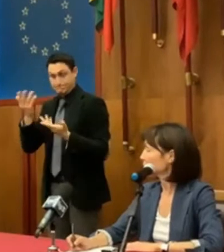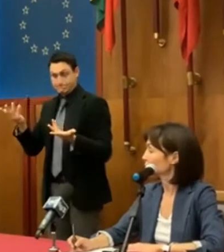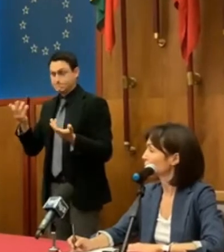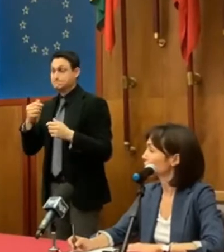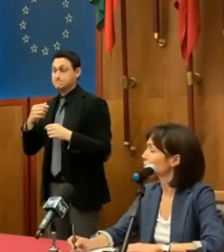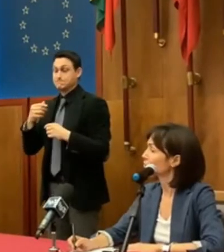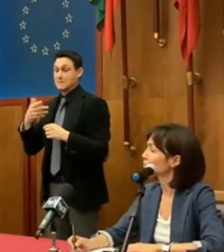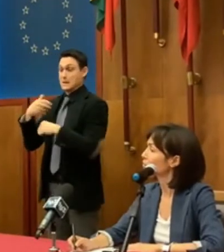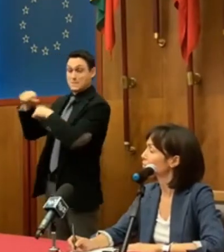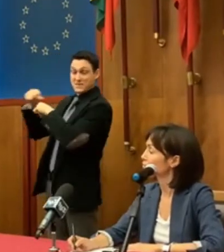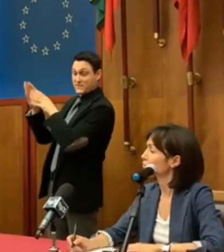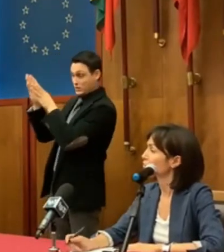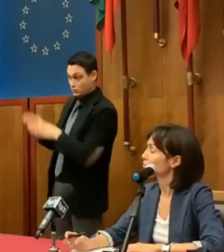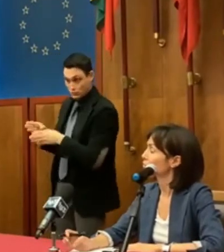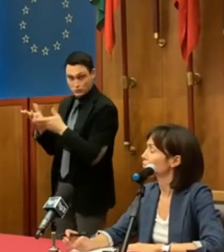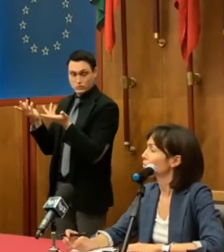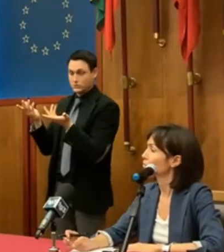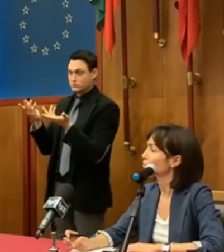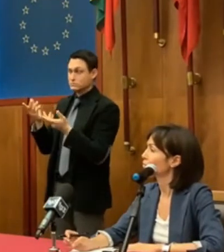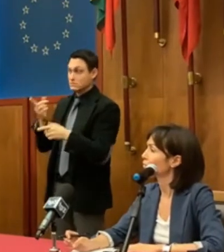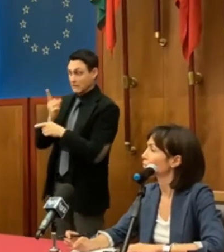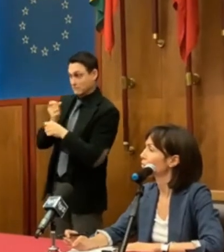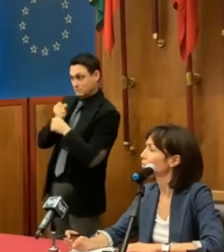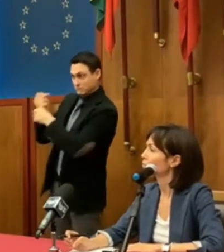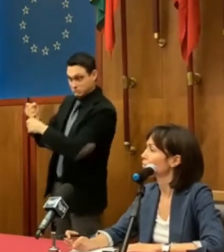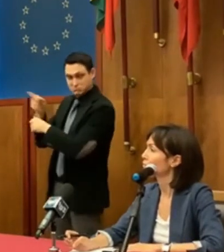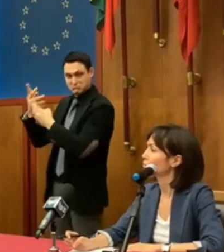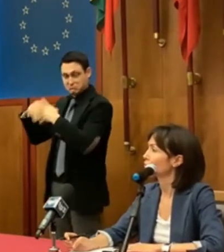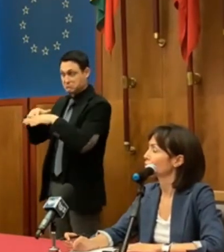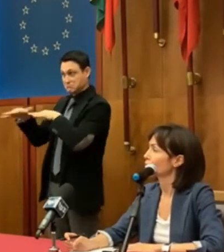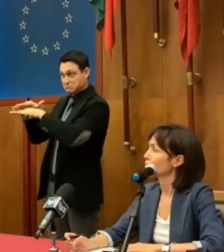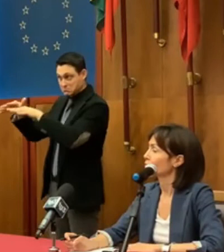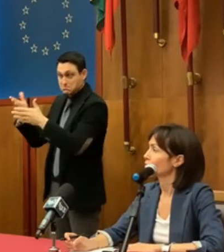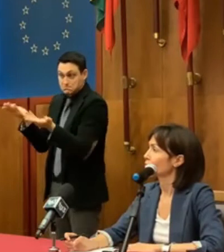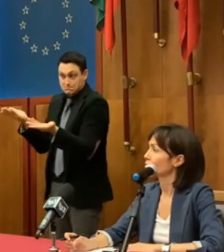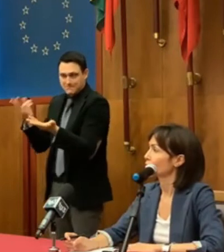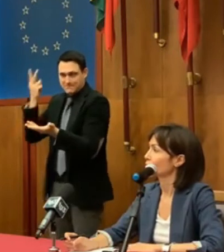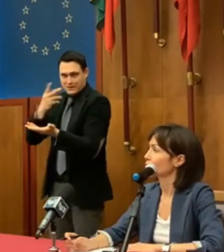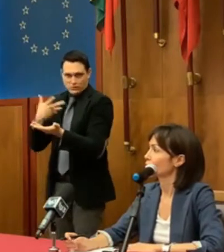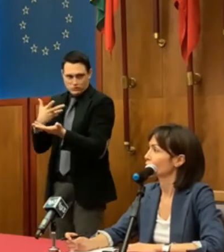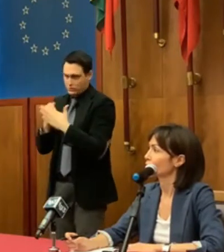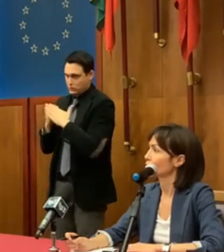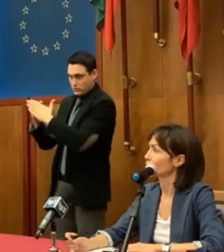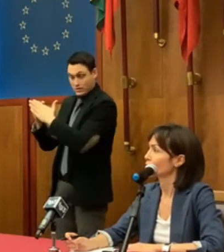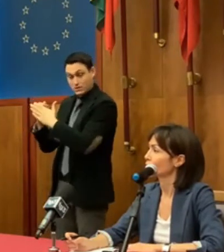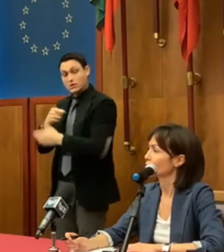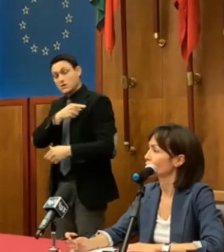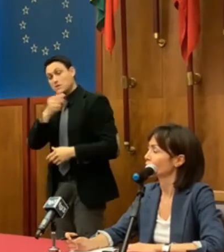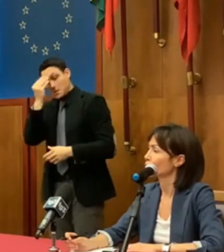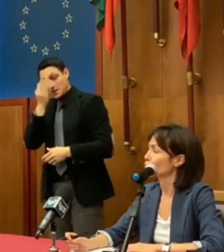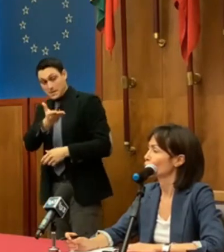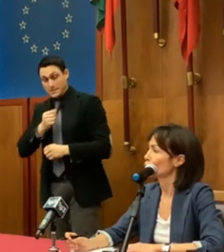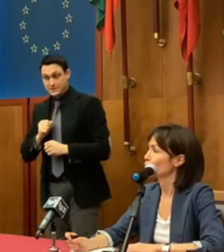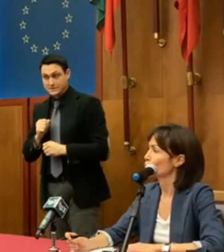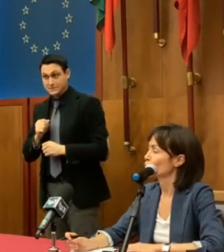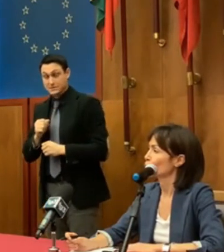prefetto e alla prefettura che però ha anche mille altre incombenze ovviamente su ordine pubblico e altro. Voi avete la